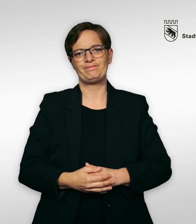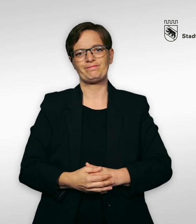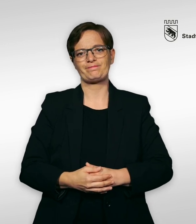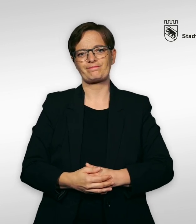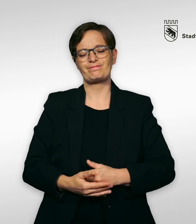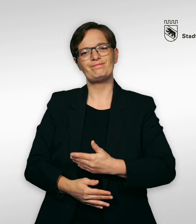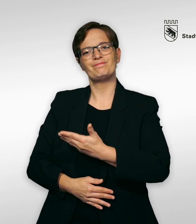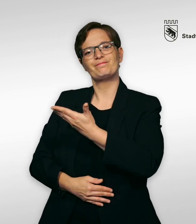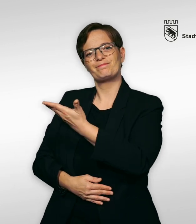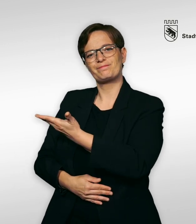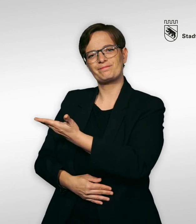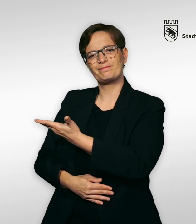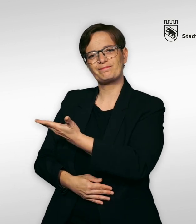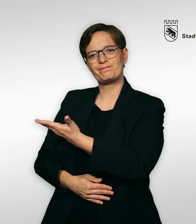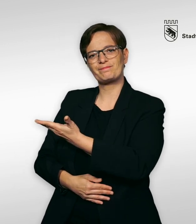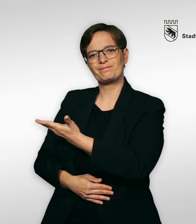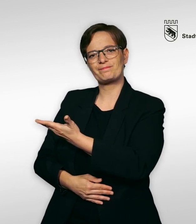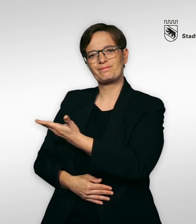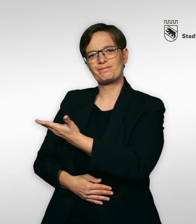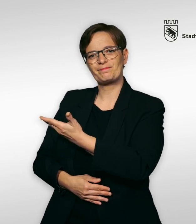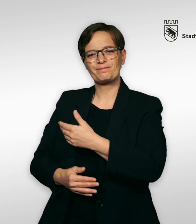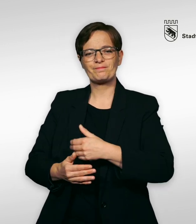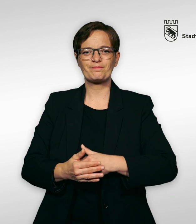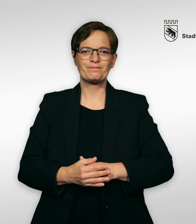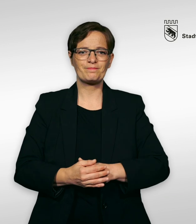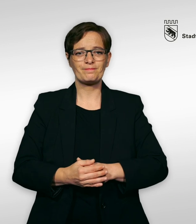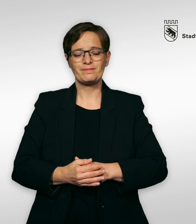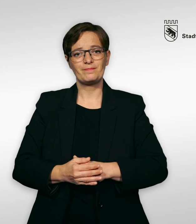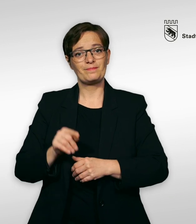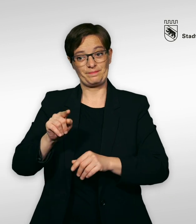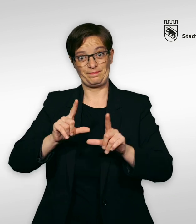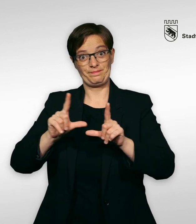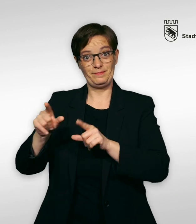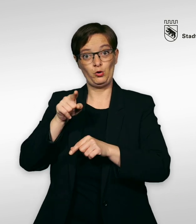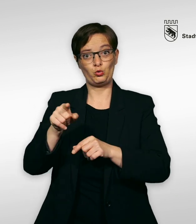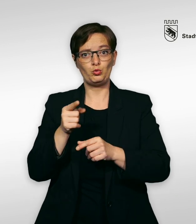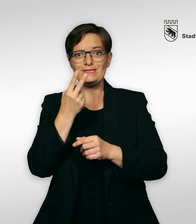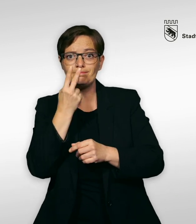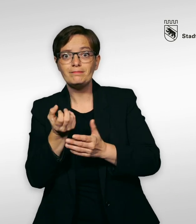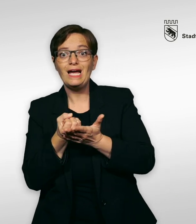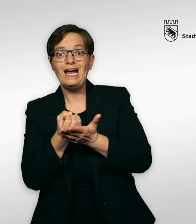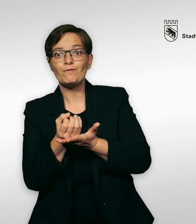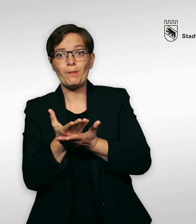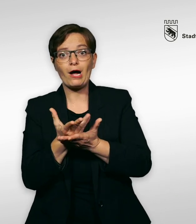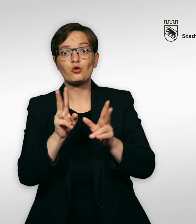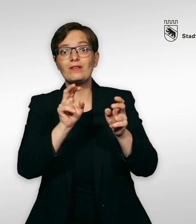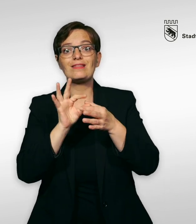Ein Mädchen mit Gehhilfe steht an einer offenen Türe. Darunter ist das Piktogramm durchgestrichen. Bei diesem